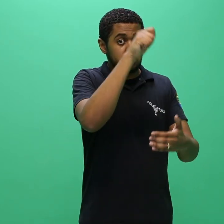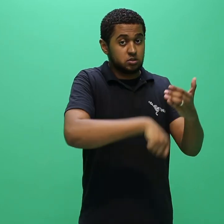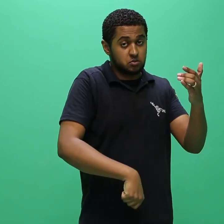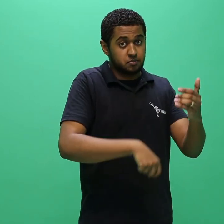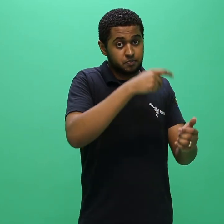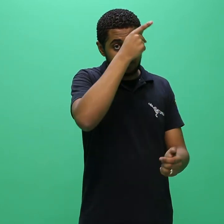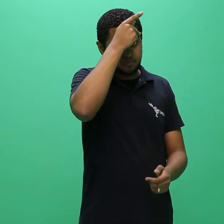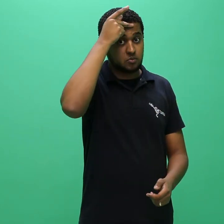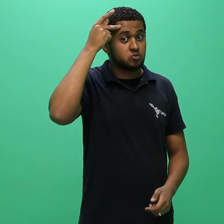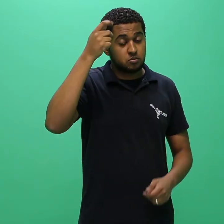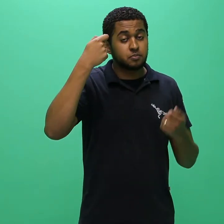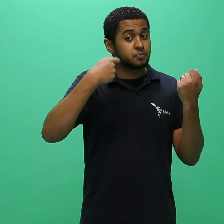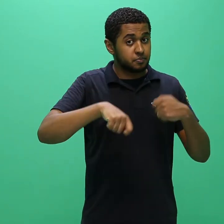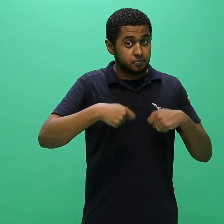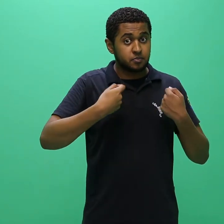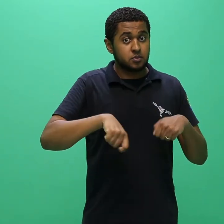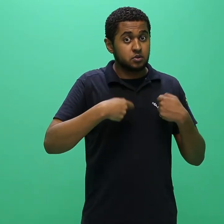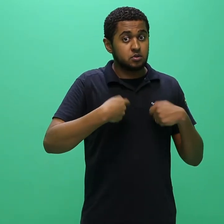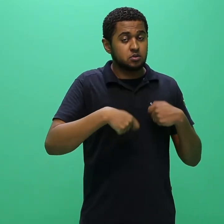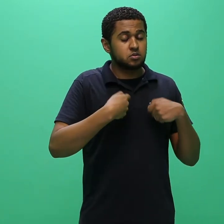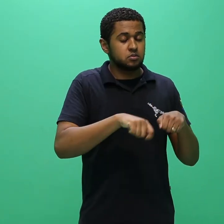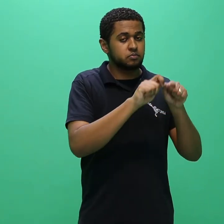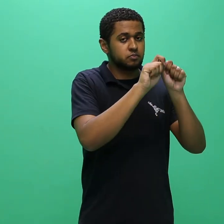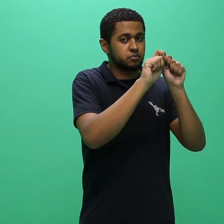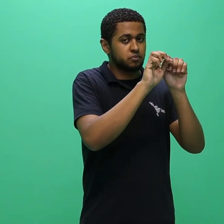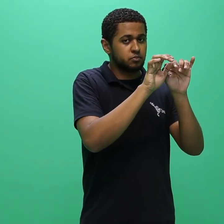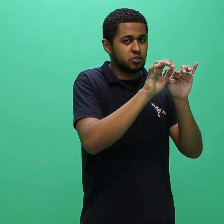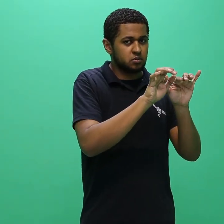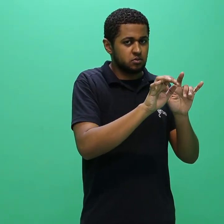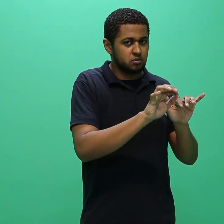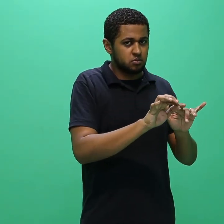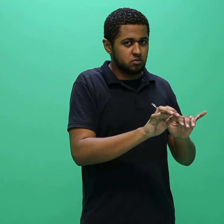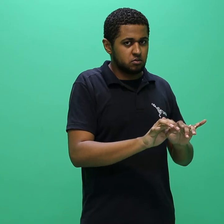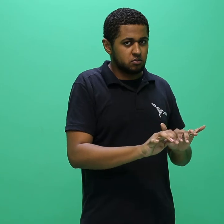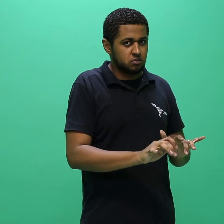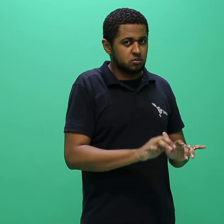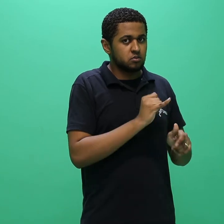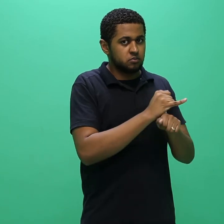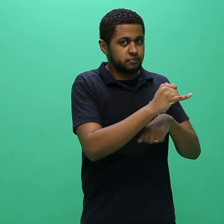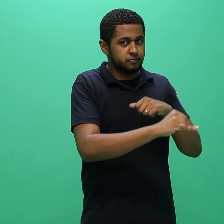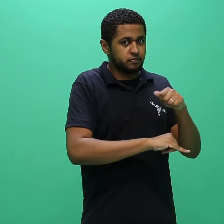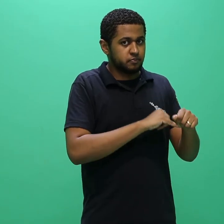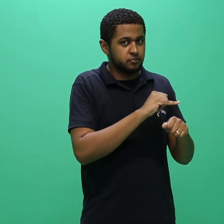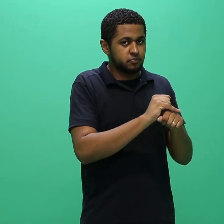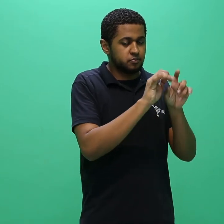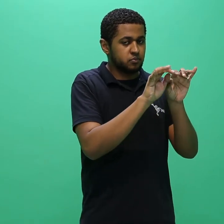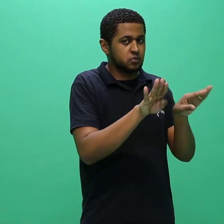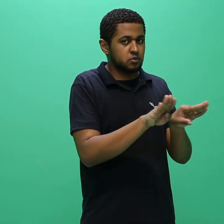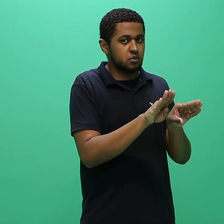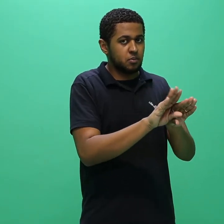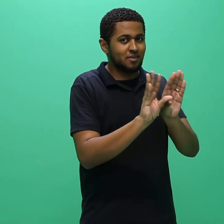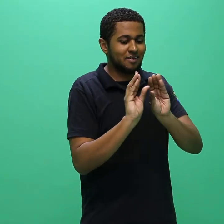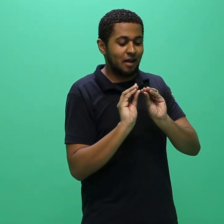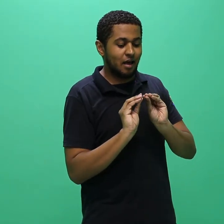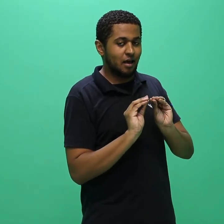No ato da inscrição, o candidato deverá preencher o formulário eletrônico e